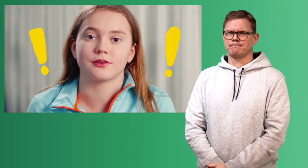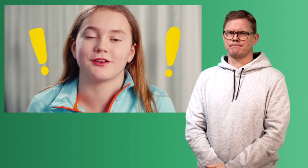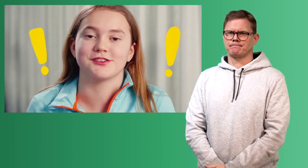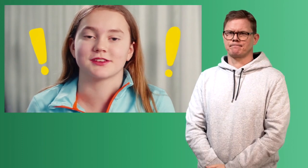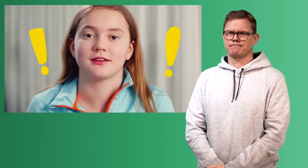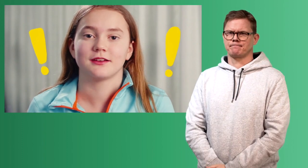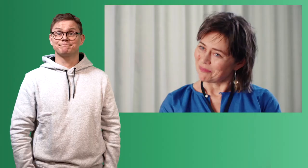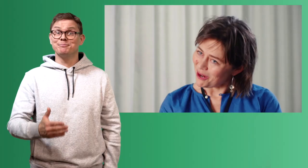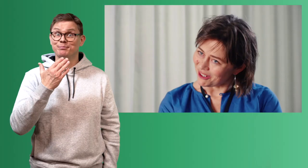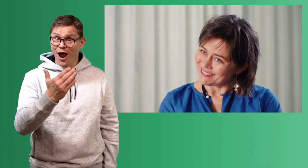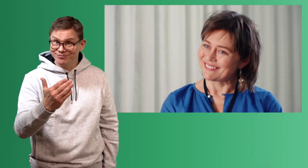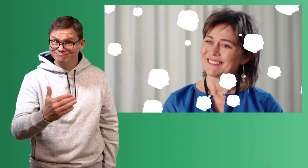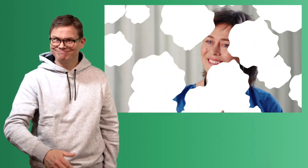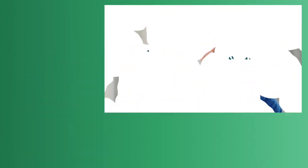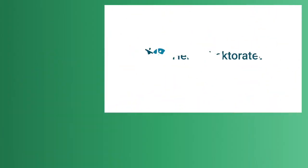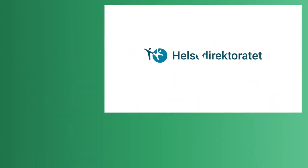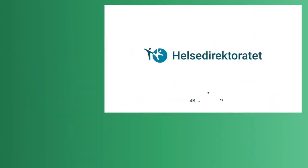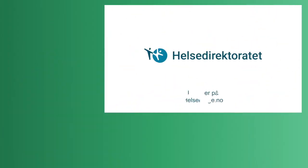dette koronaviruset. Bra!